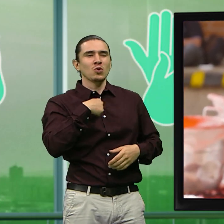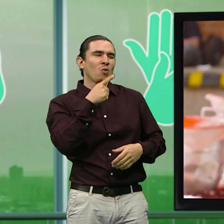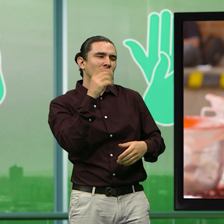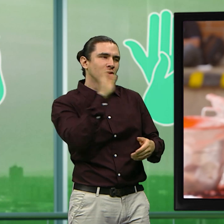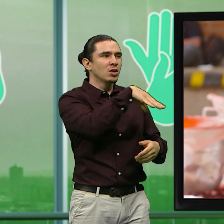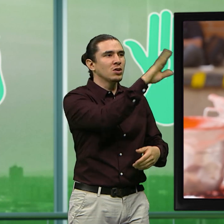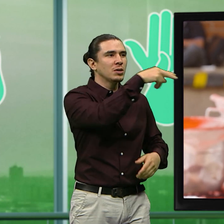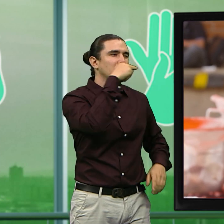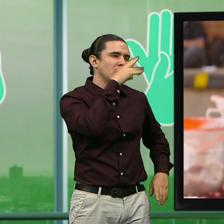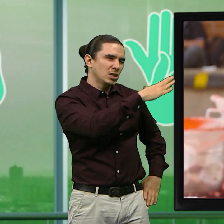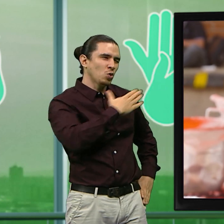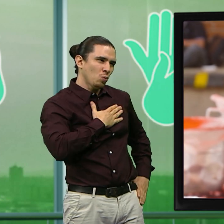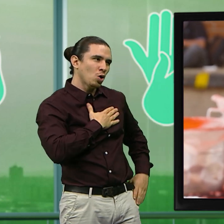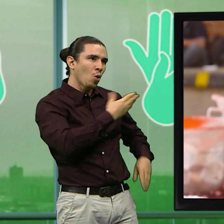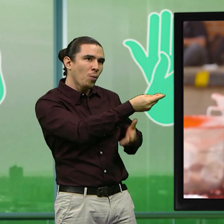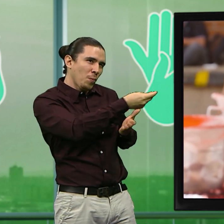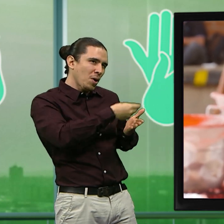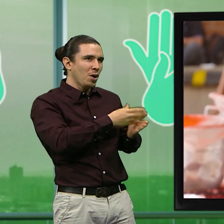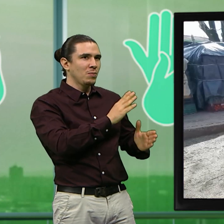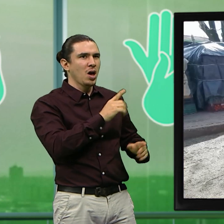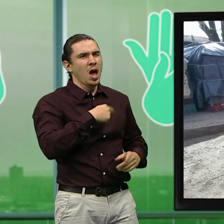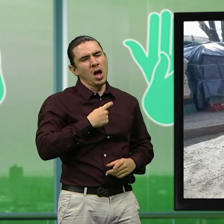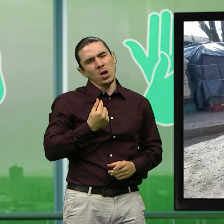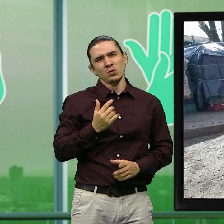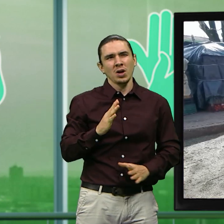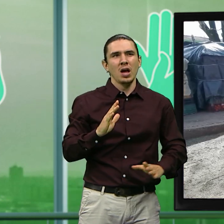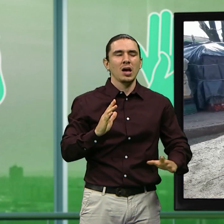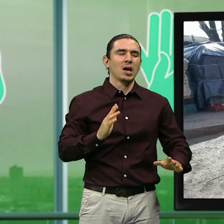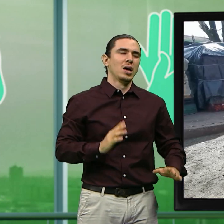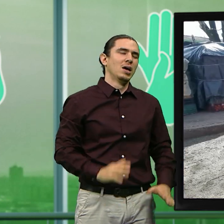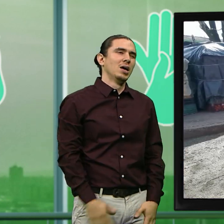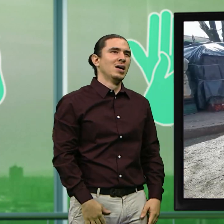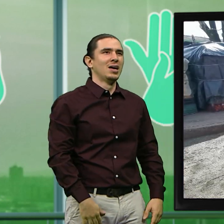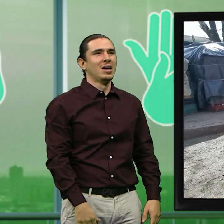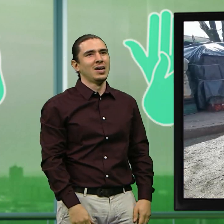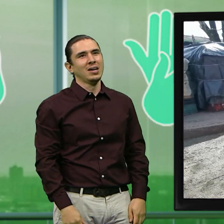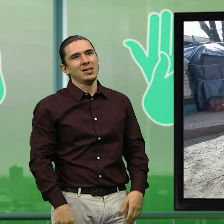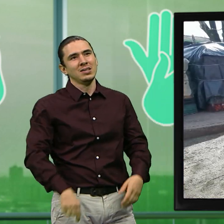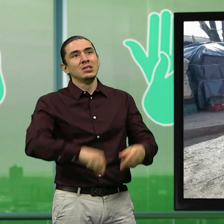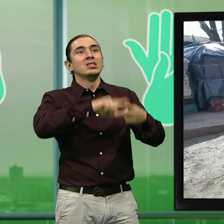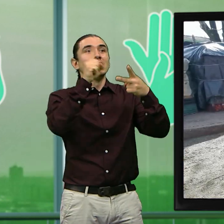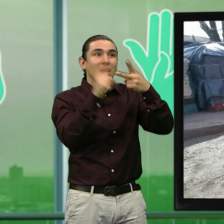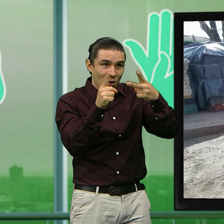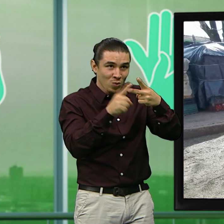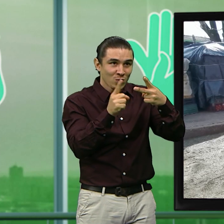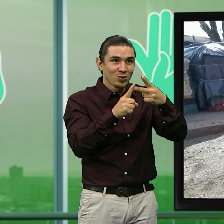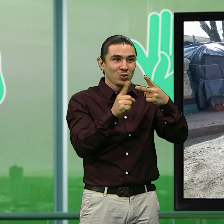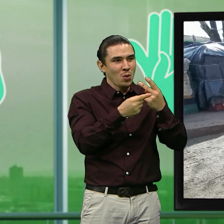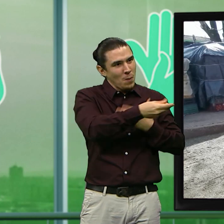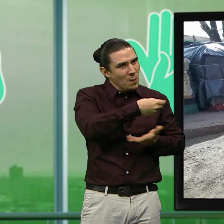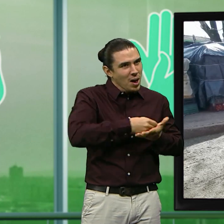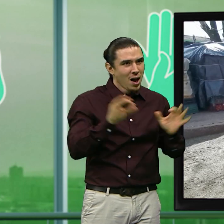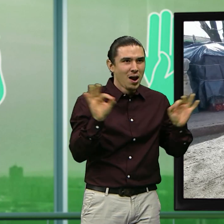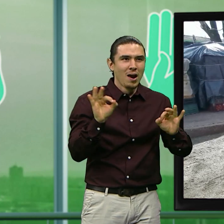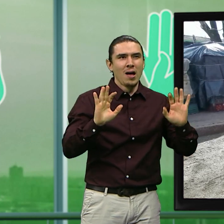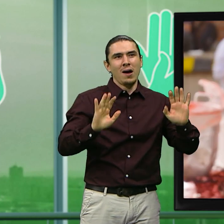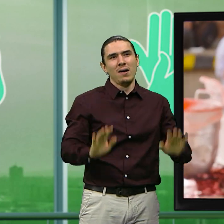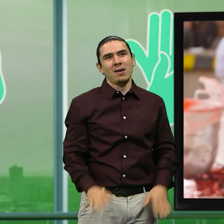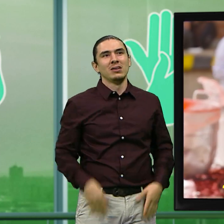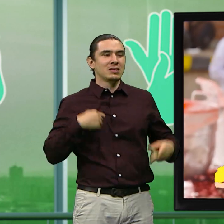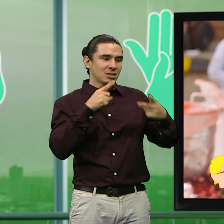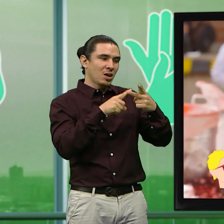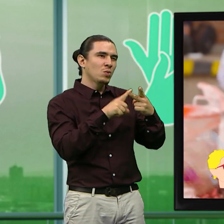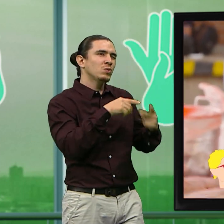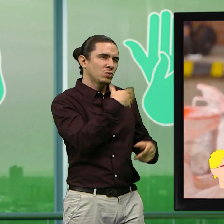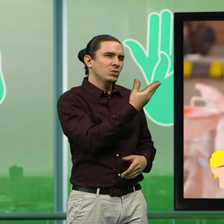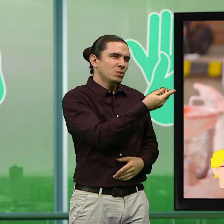me va a pagar, no, no valía con niños. amorcito, no me va a tampoco, a María Churrito para que me pueda ver a usted porque no me la manera para que nos den